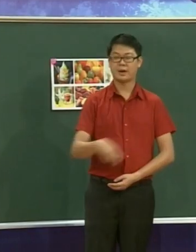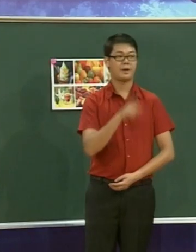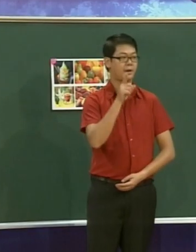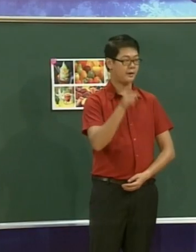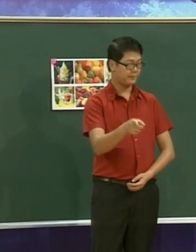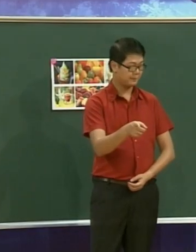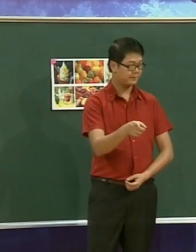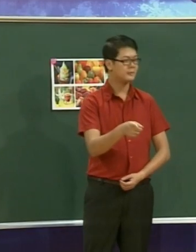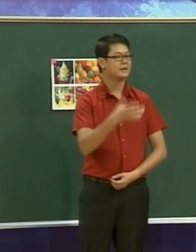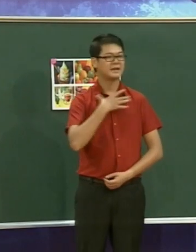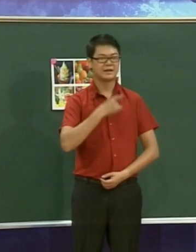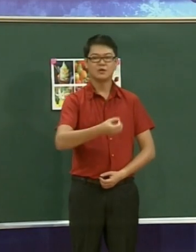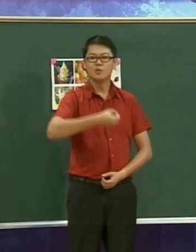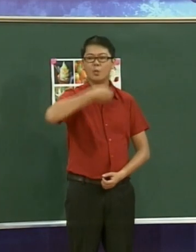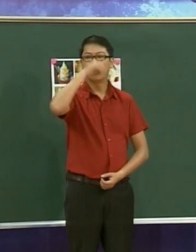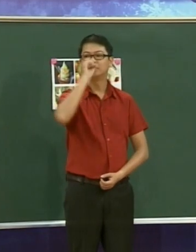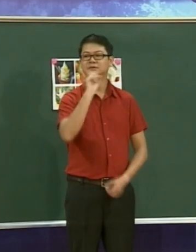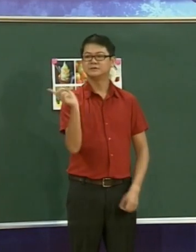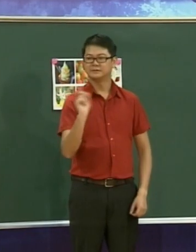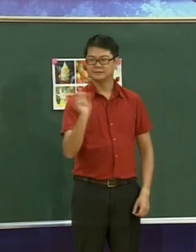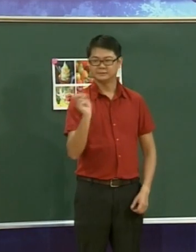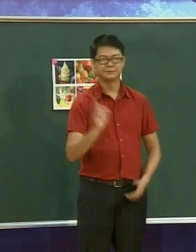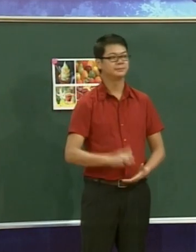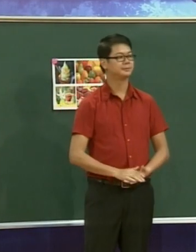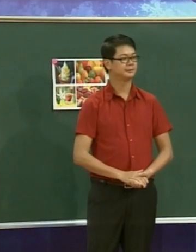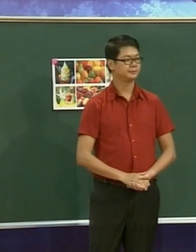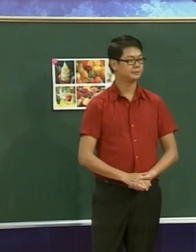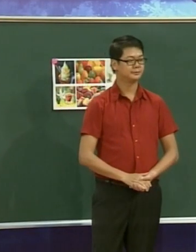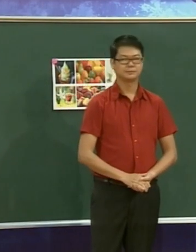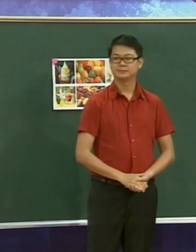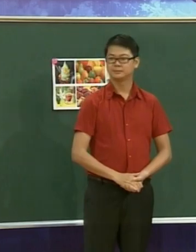Chúng ta cùng chuyển sang mẫu câu giao tiếp khác nhé Thế còn các em còn thích uống gì